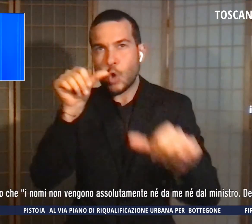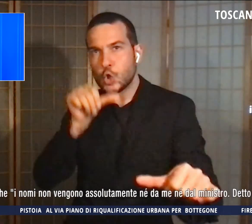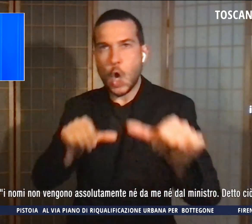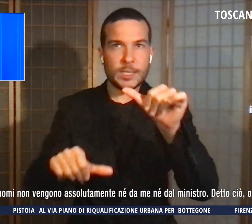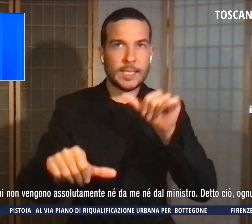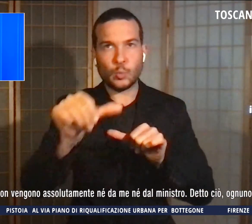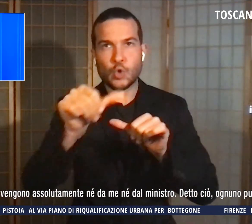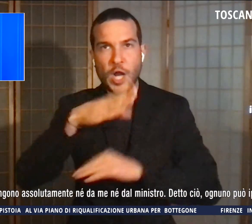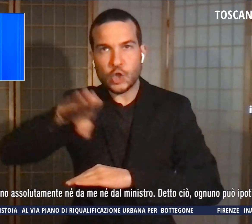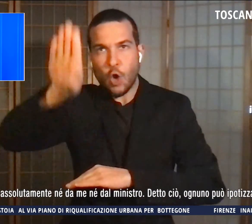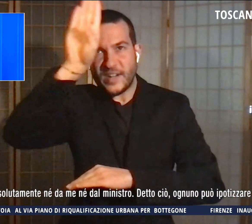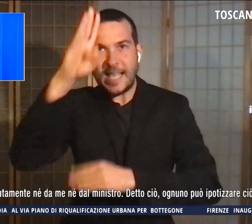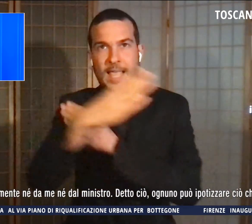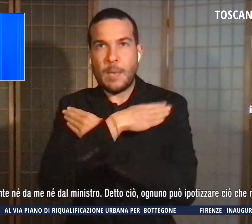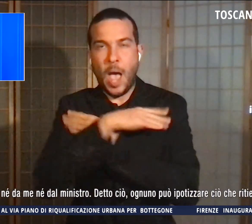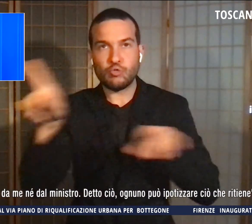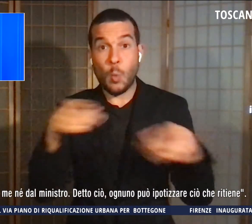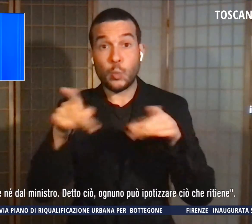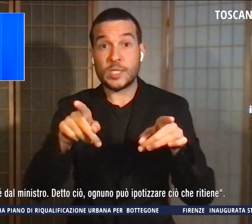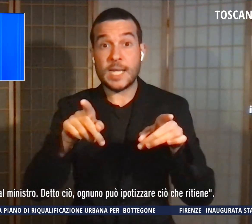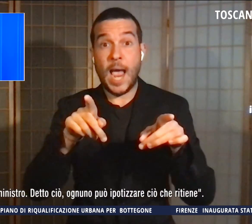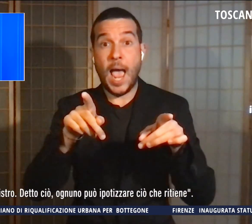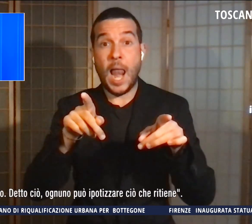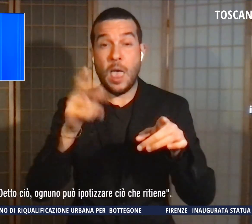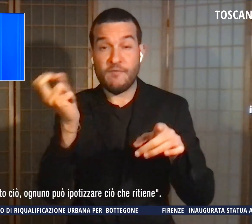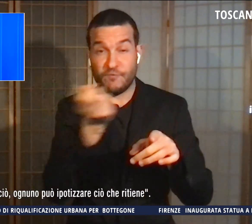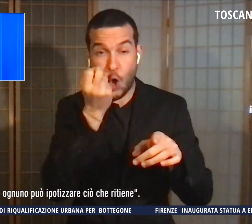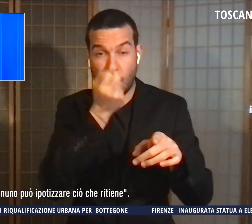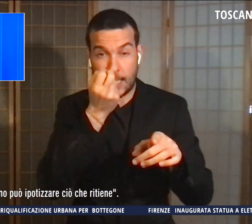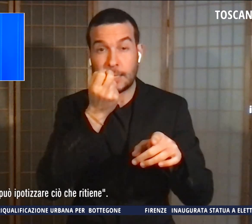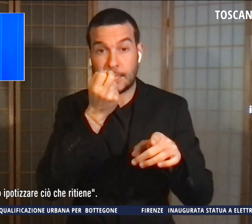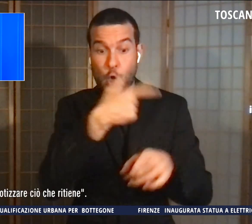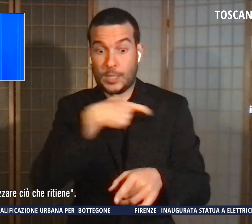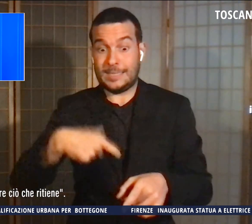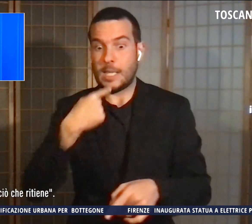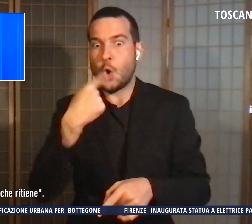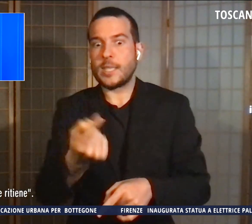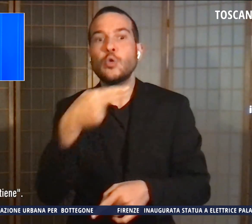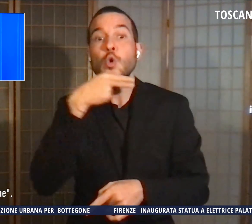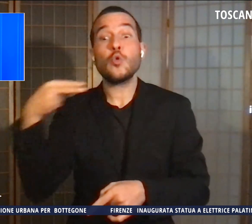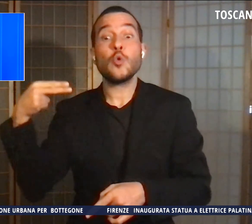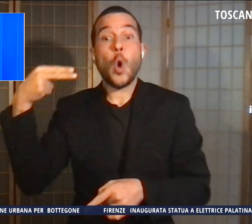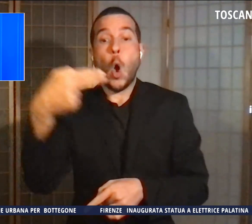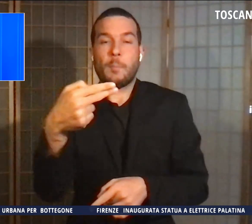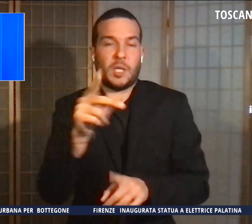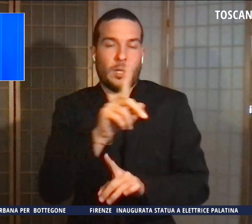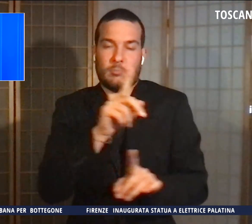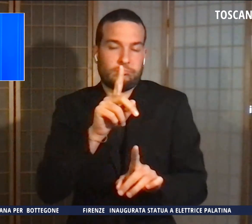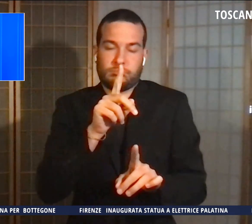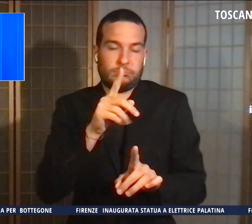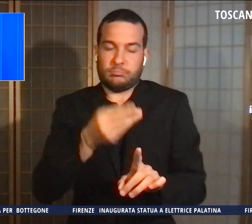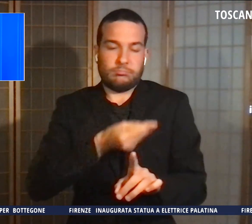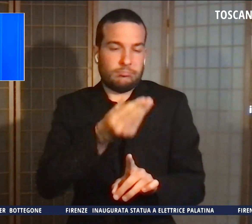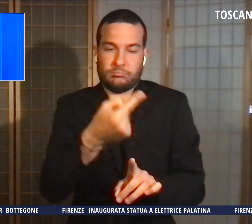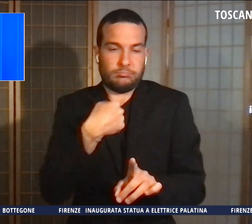Maggio Musicale Fiorentino, Nardella ha detto che i nomi non vengono assolutamente né da me né dal